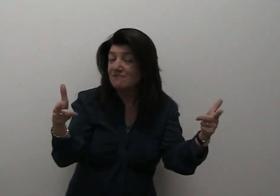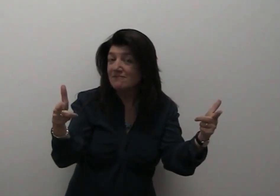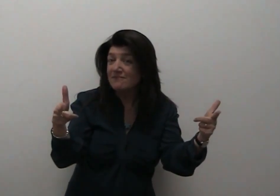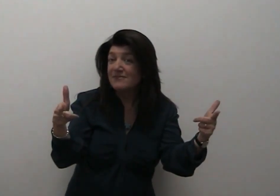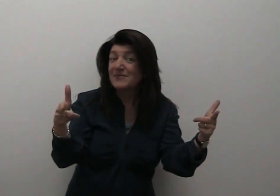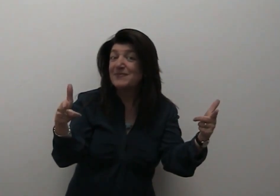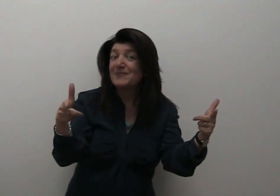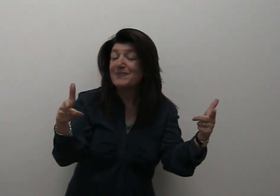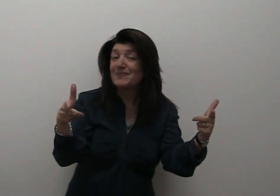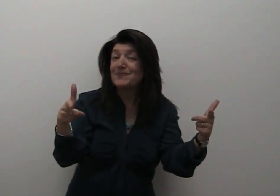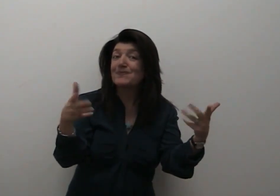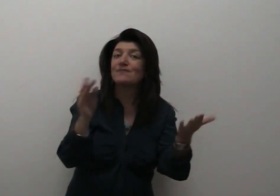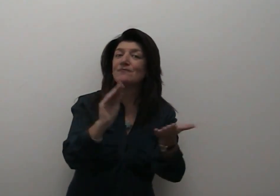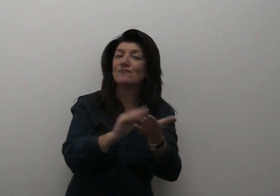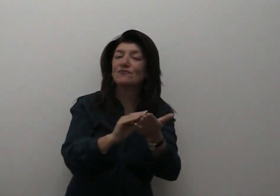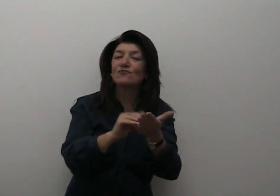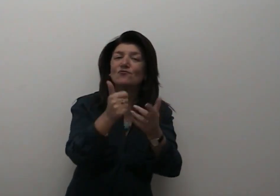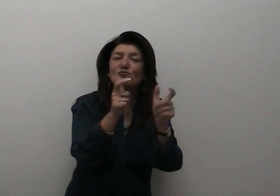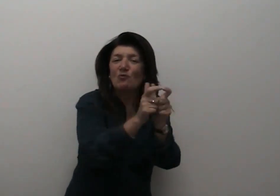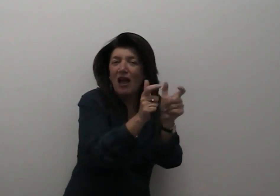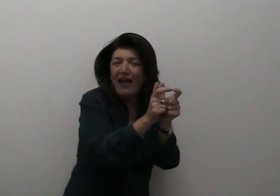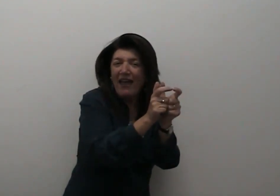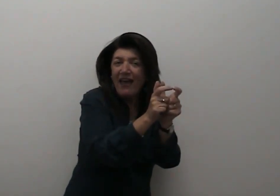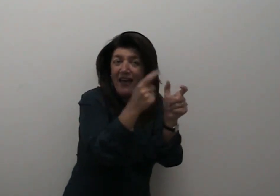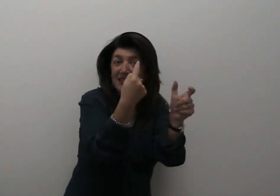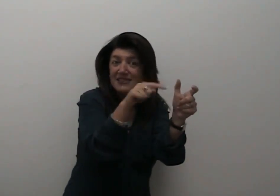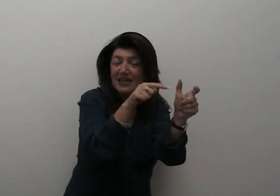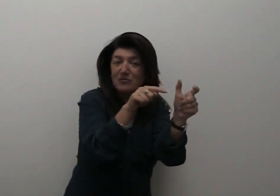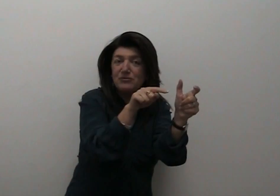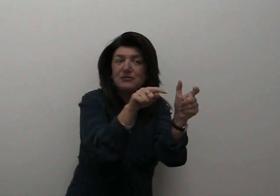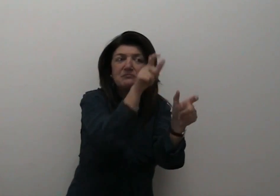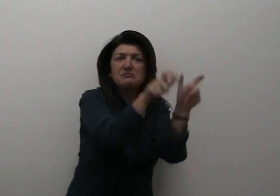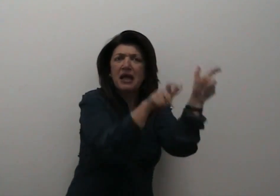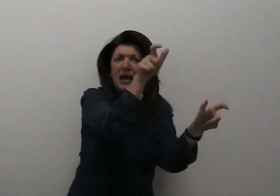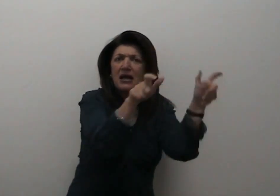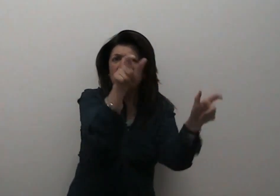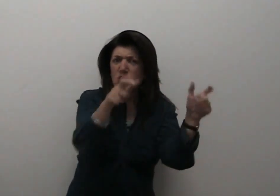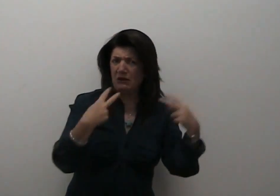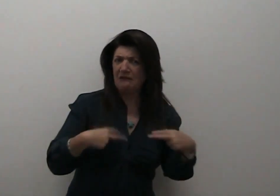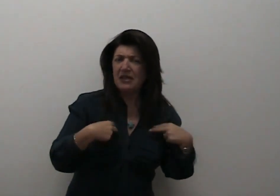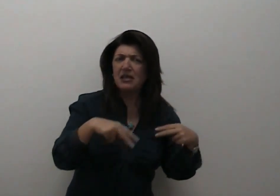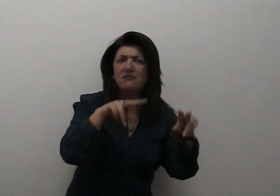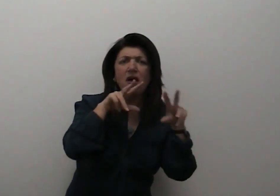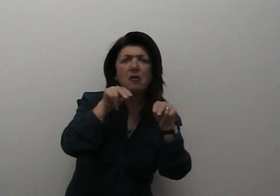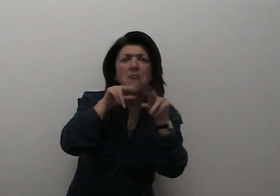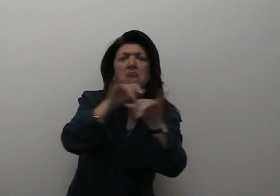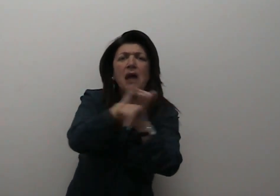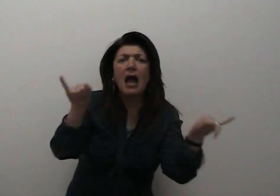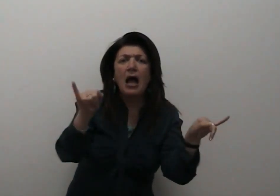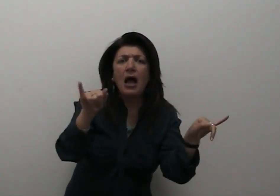C'è un paese in cui le persone non parlano mai, perché la loro bocca non è stata creata